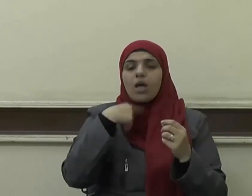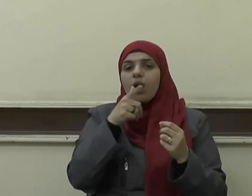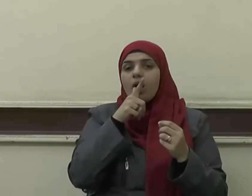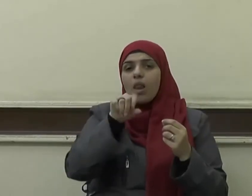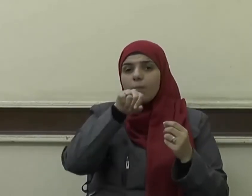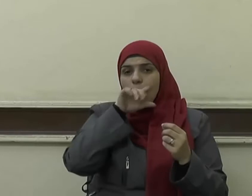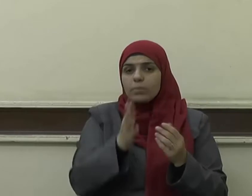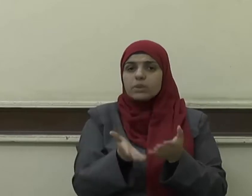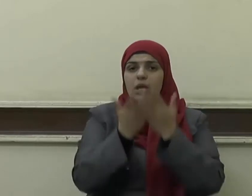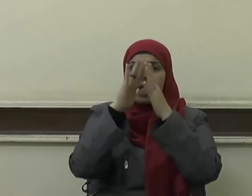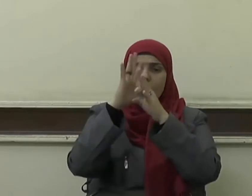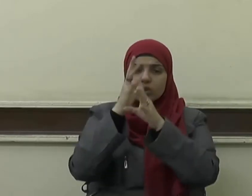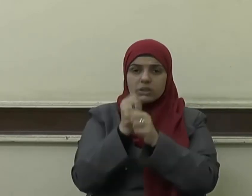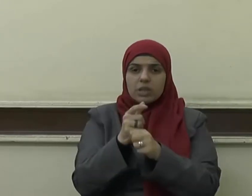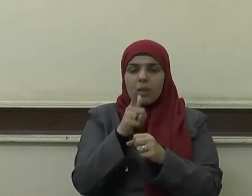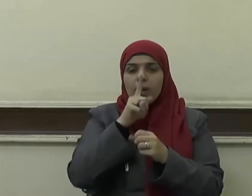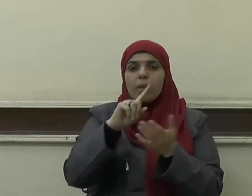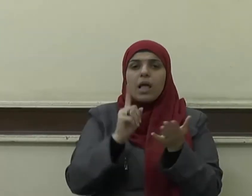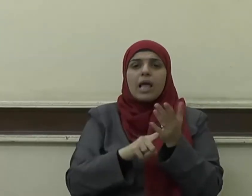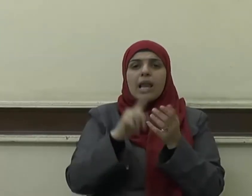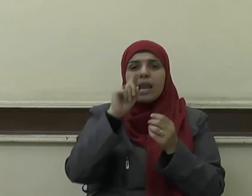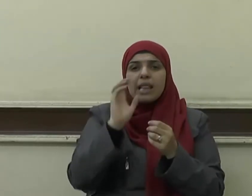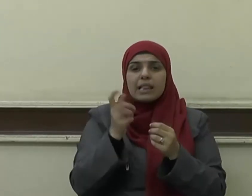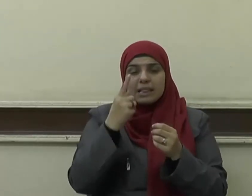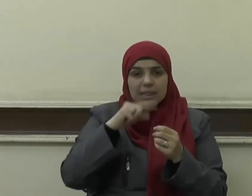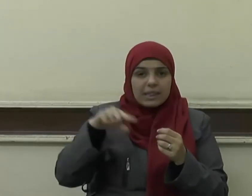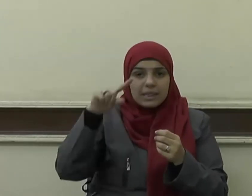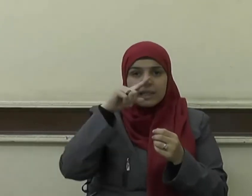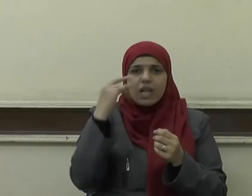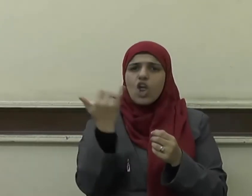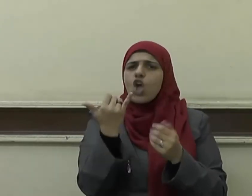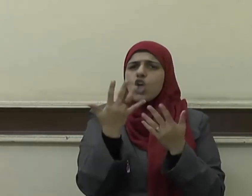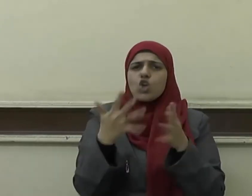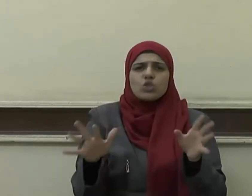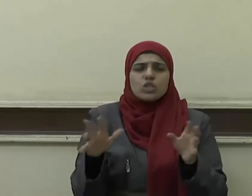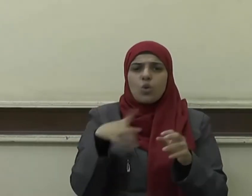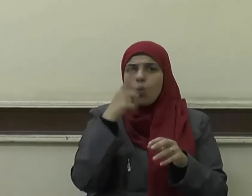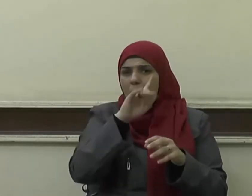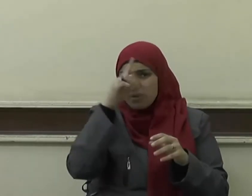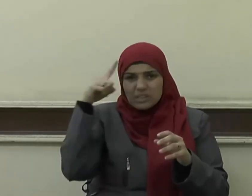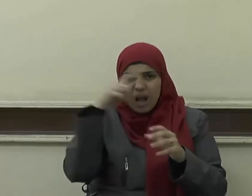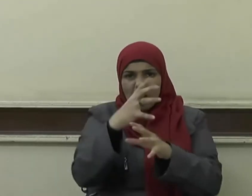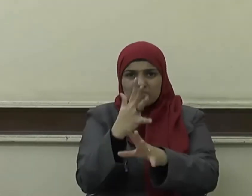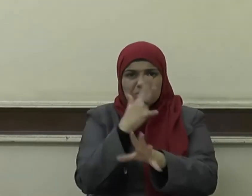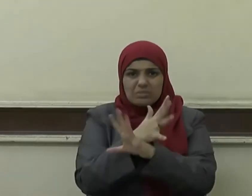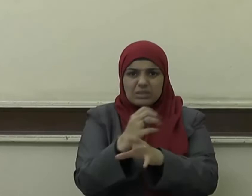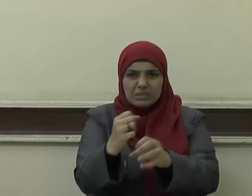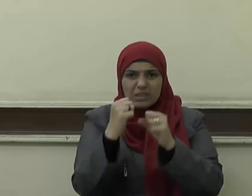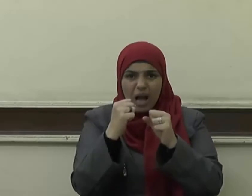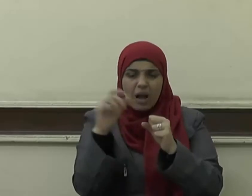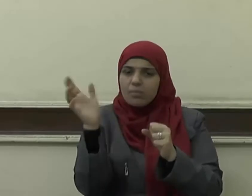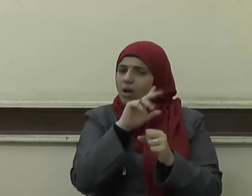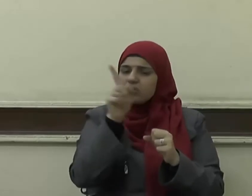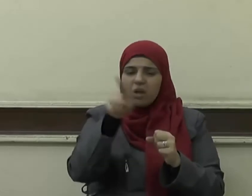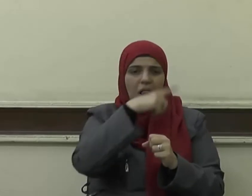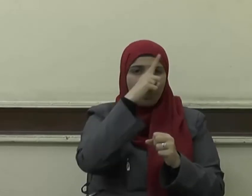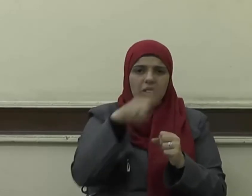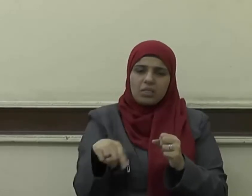يسر ولن يشاد الدين أحد إلا غلبه فسددوا وقاربوا